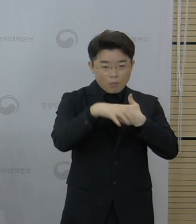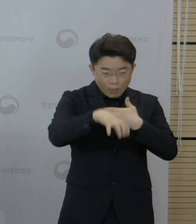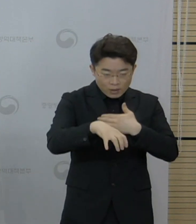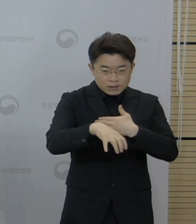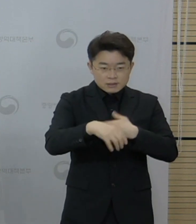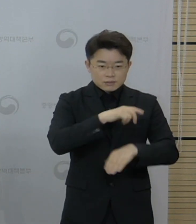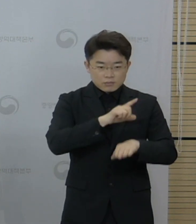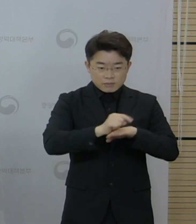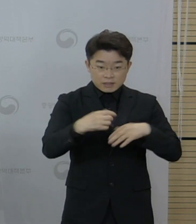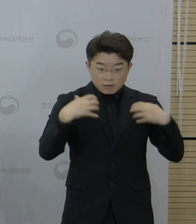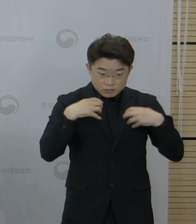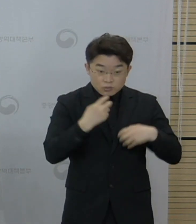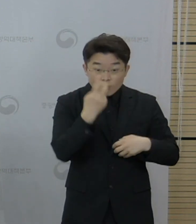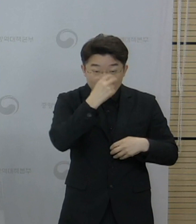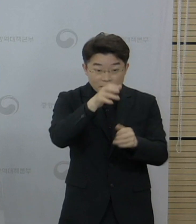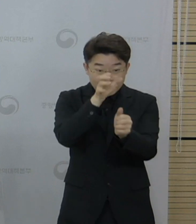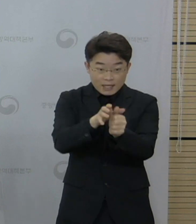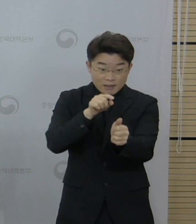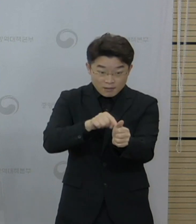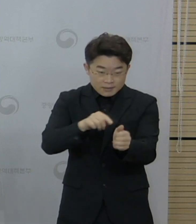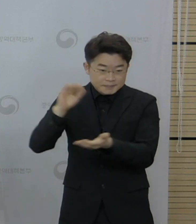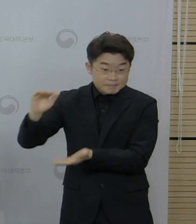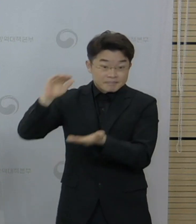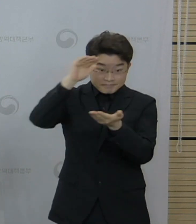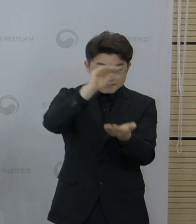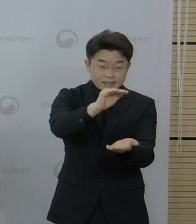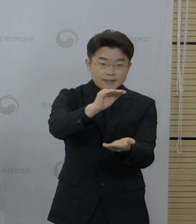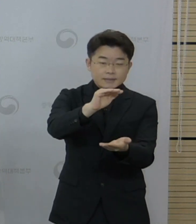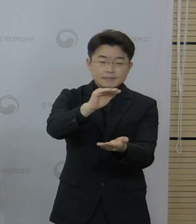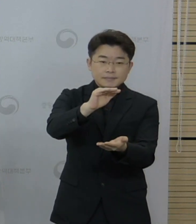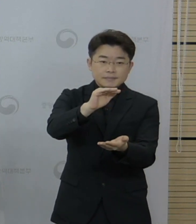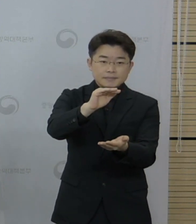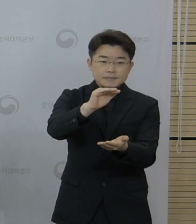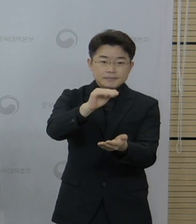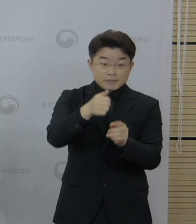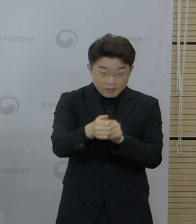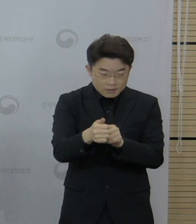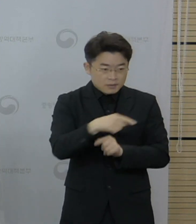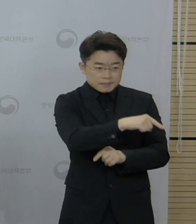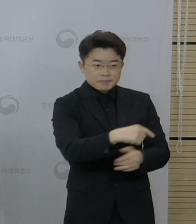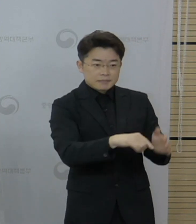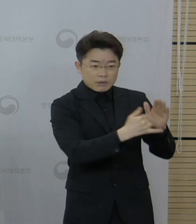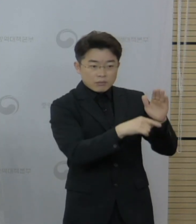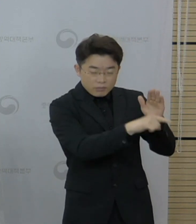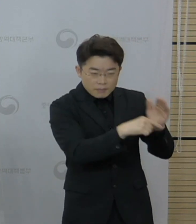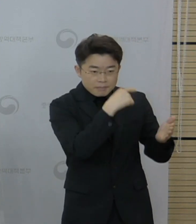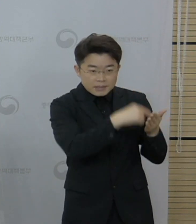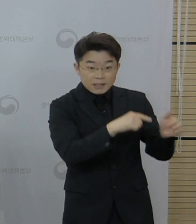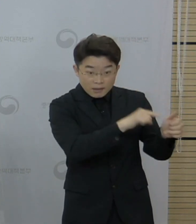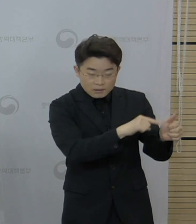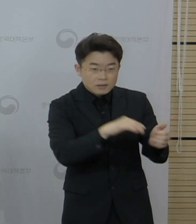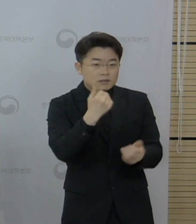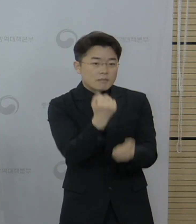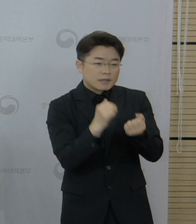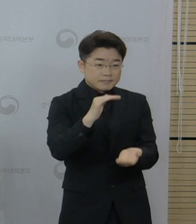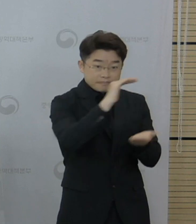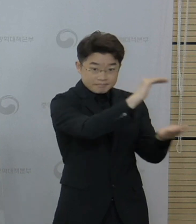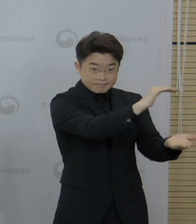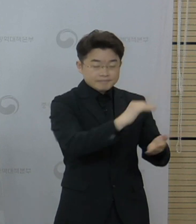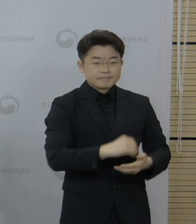피해조사반 회의 결과가 설명이 되고 있습니다. 저희들이 기본적으로